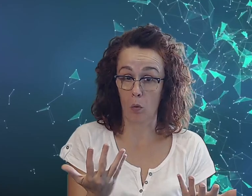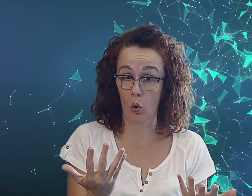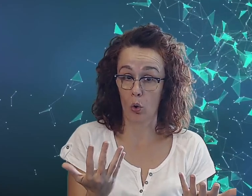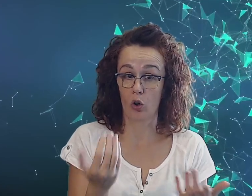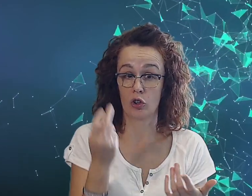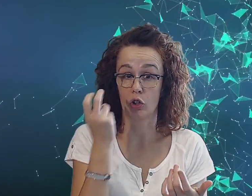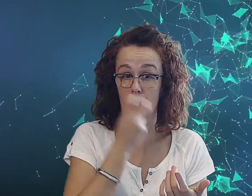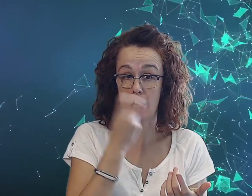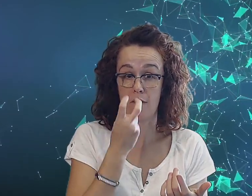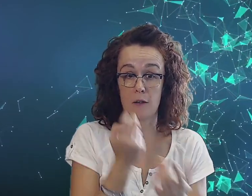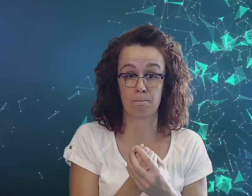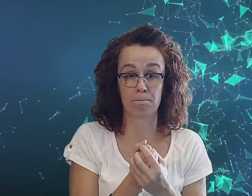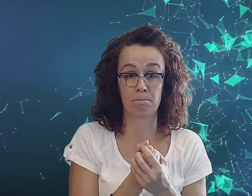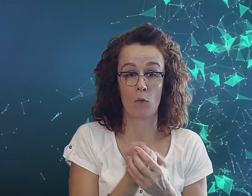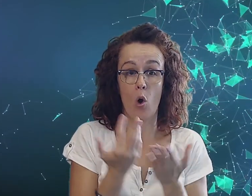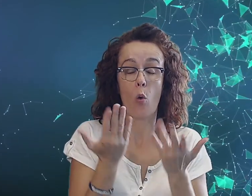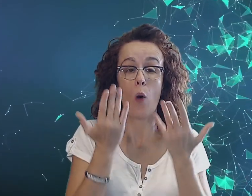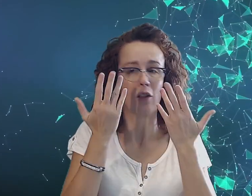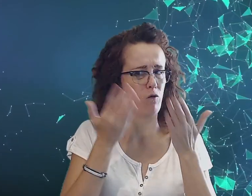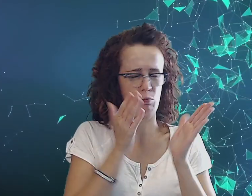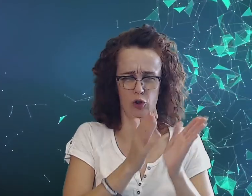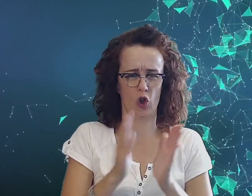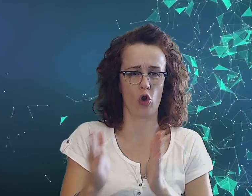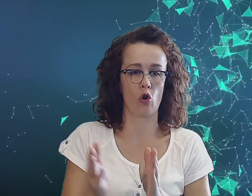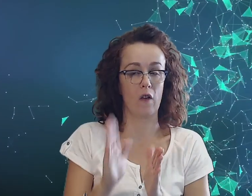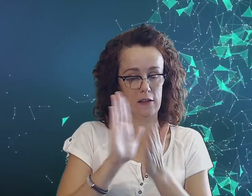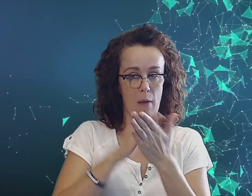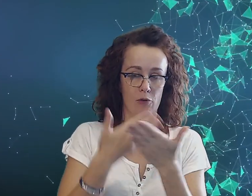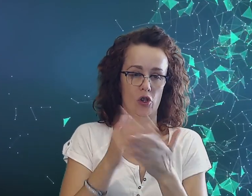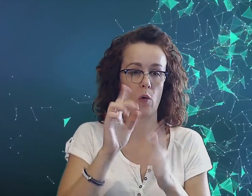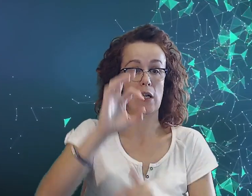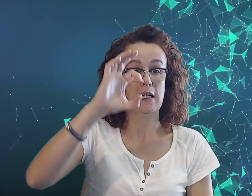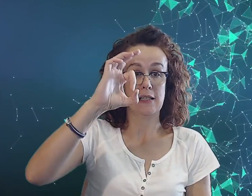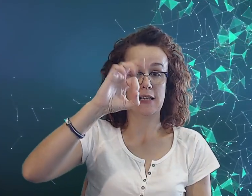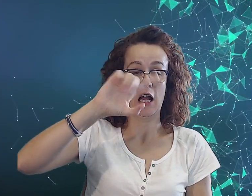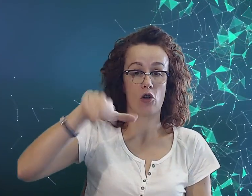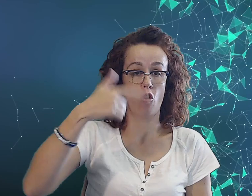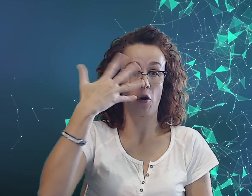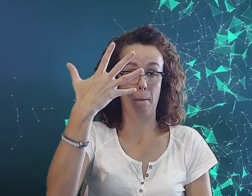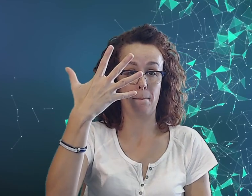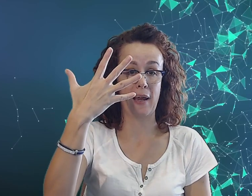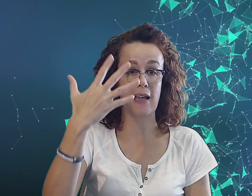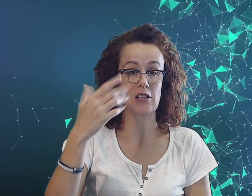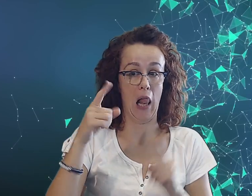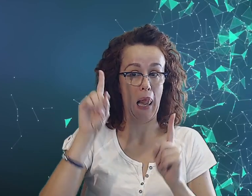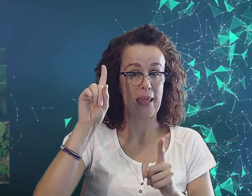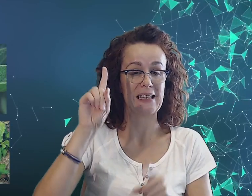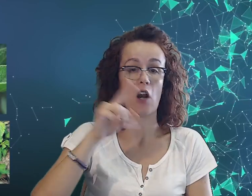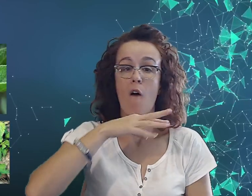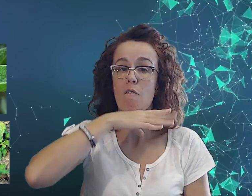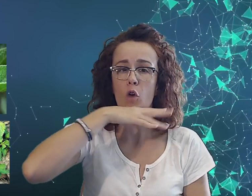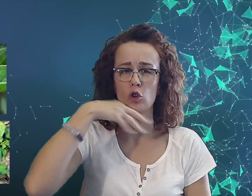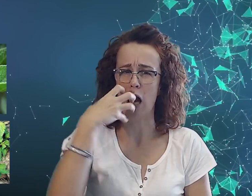O, ciekawe. Łatwo przygotować. Na przykład 0-5 litr woda.